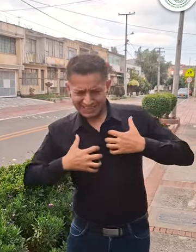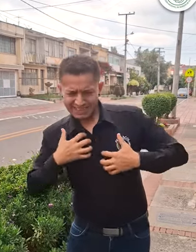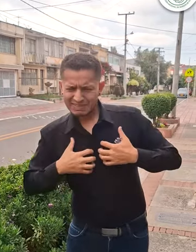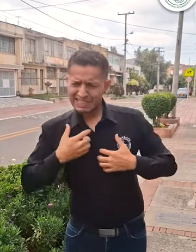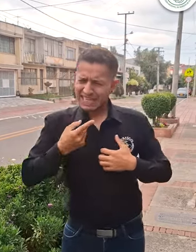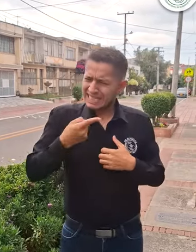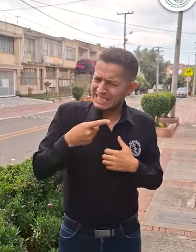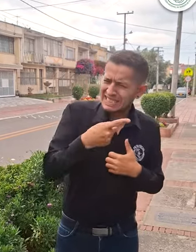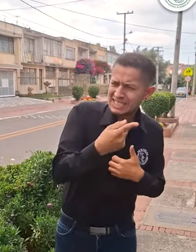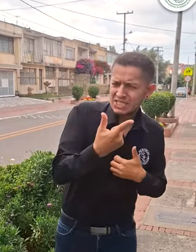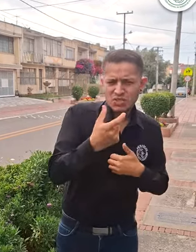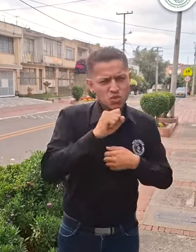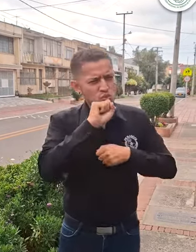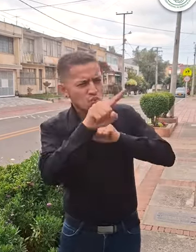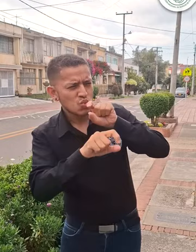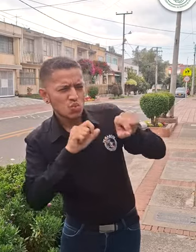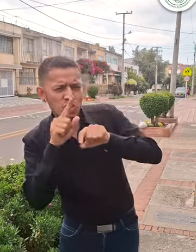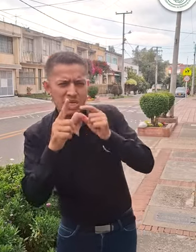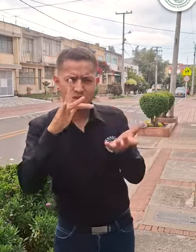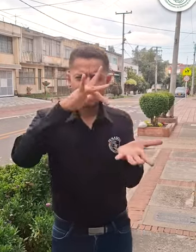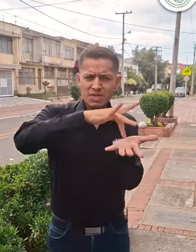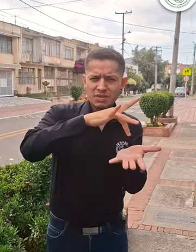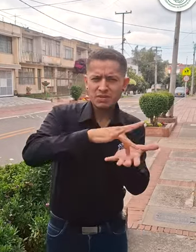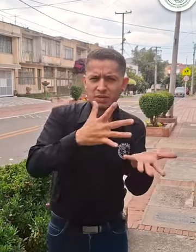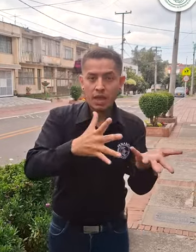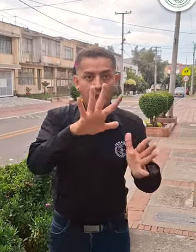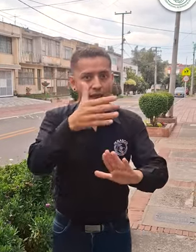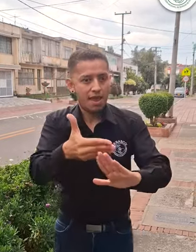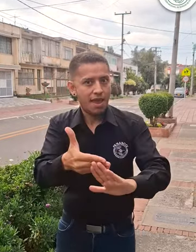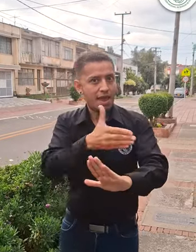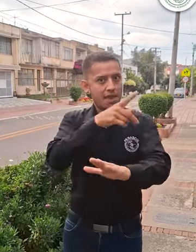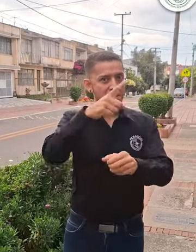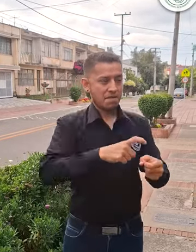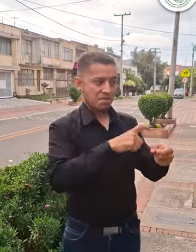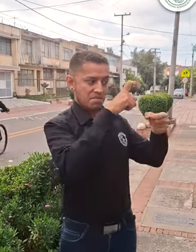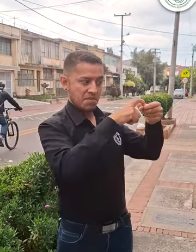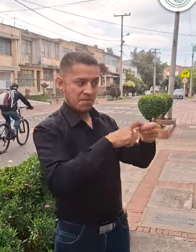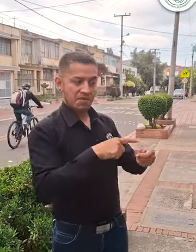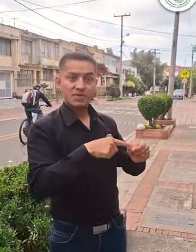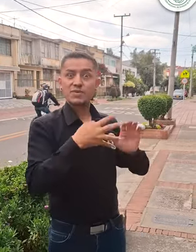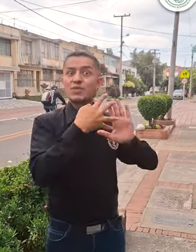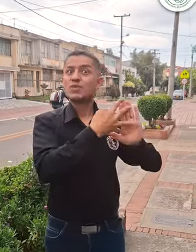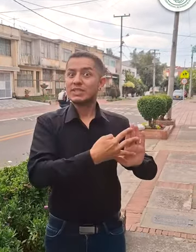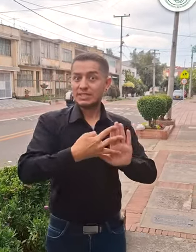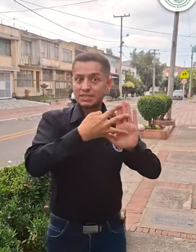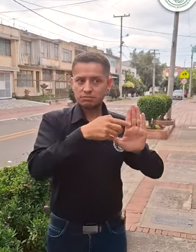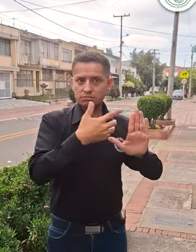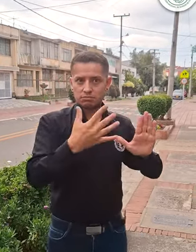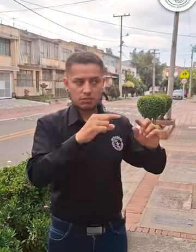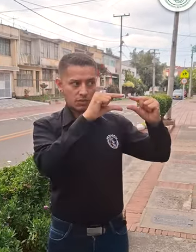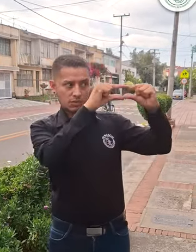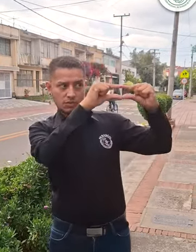pueden participar a través de Zoom si se inscriben en el formulario para recibir este link.